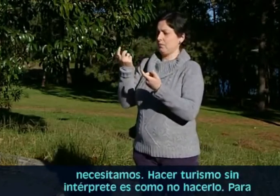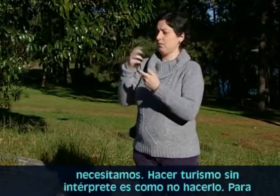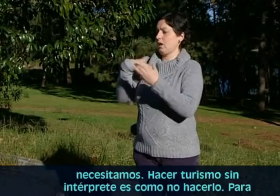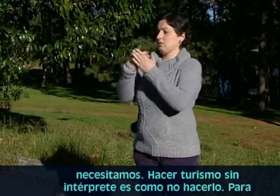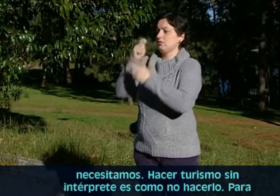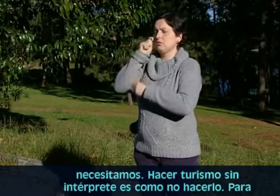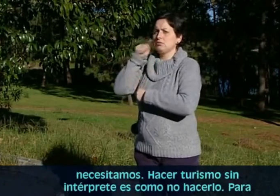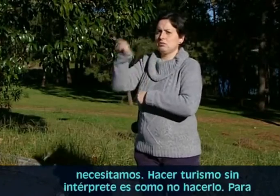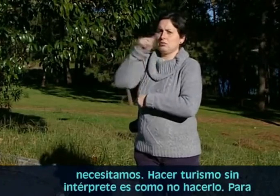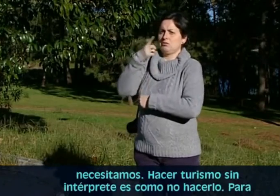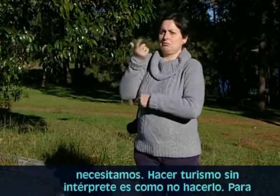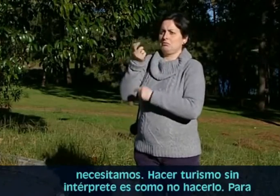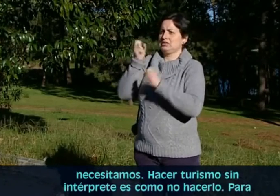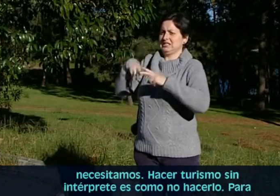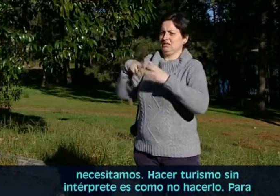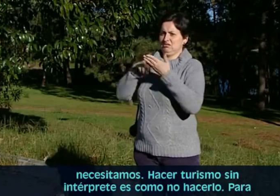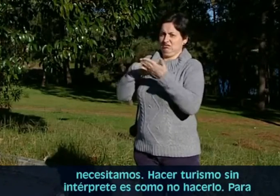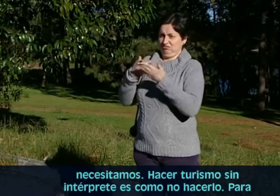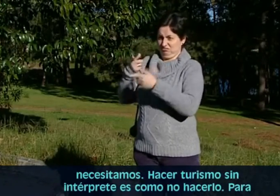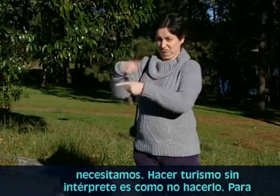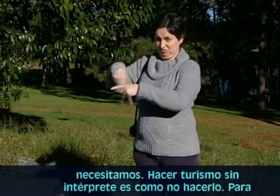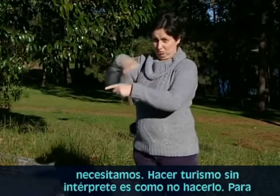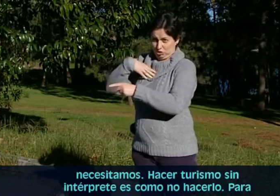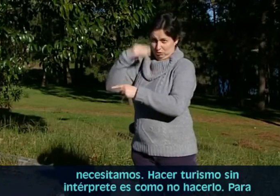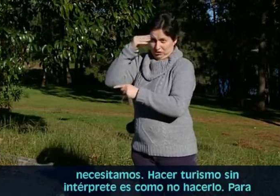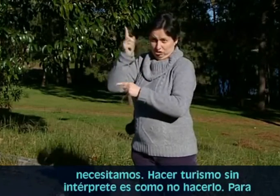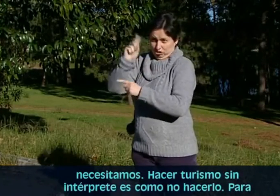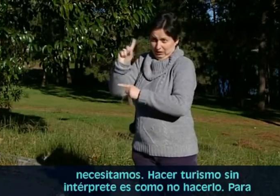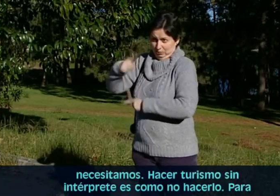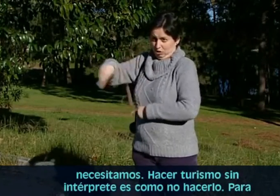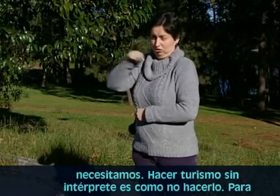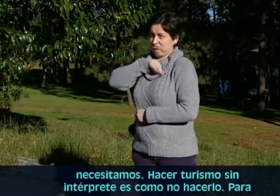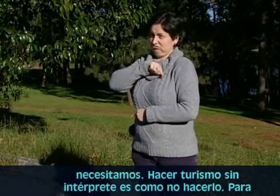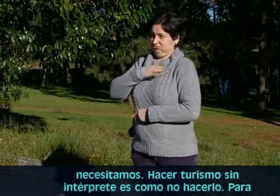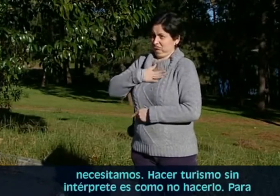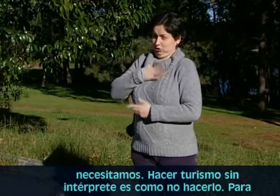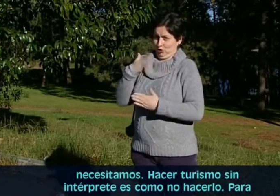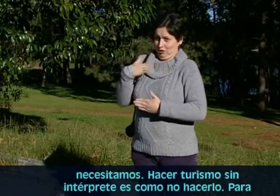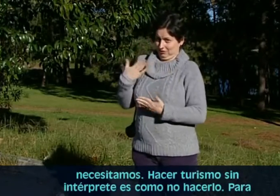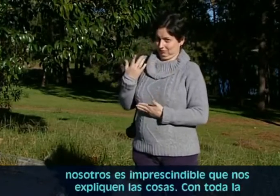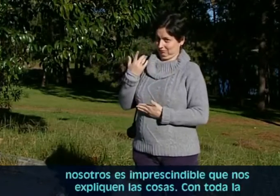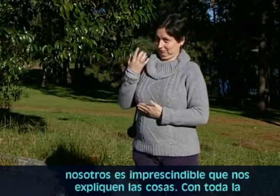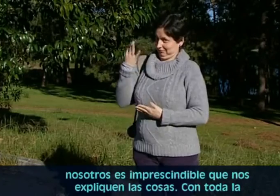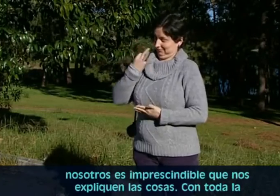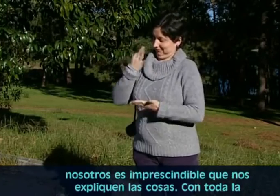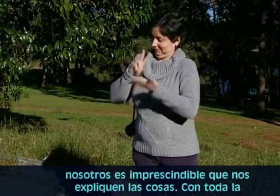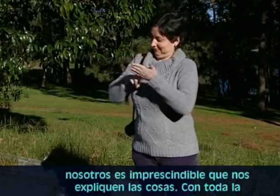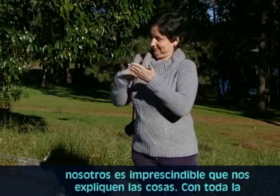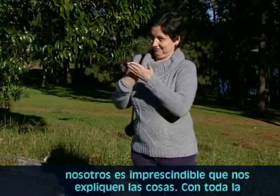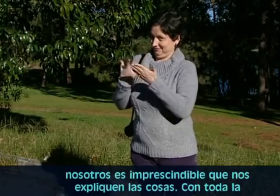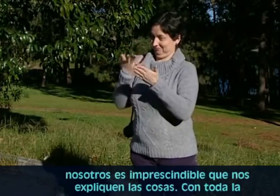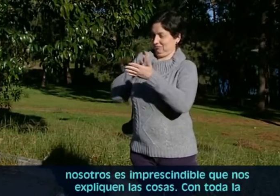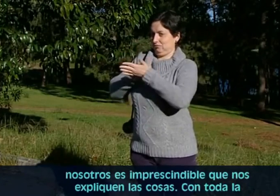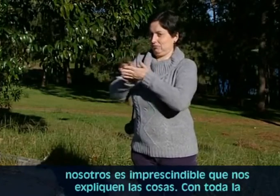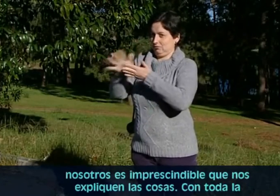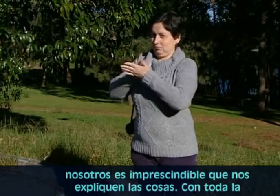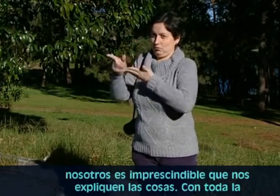necesitamos. Hacer turismo sin intérprete es como no hacerlo. Para nosotros es imprescindible que nos expliquen las cosas.